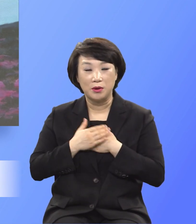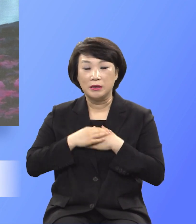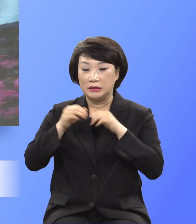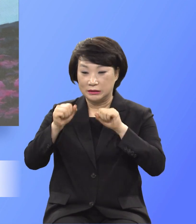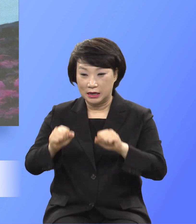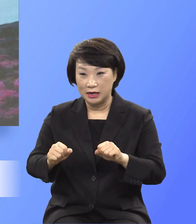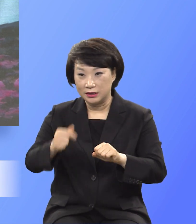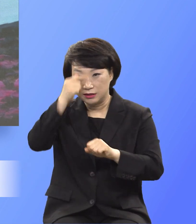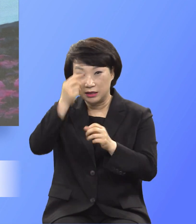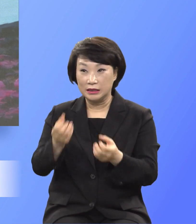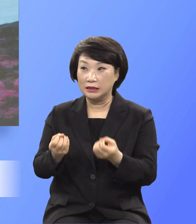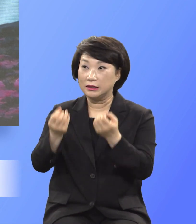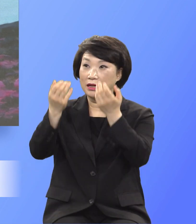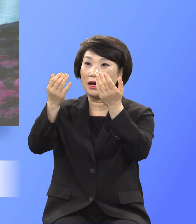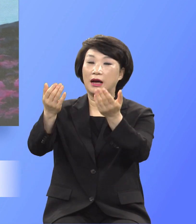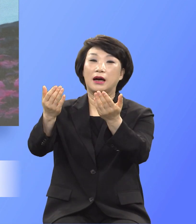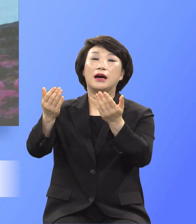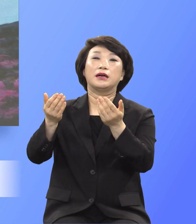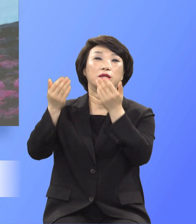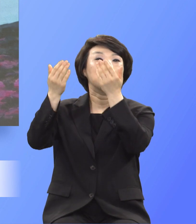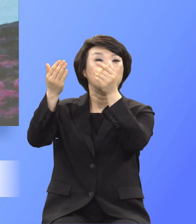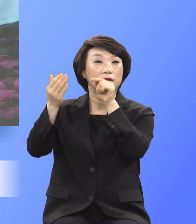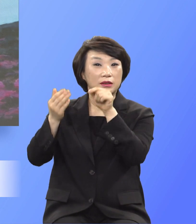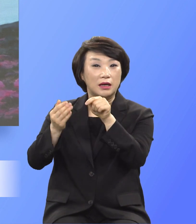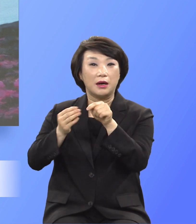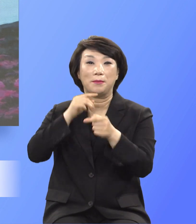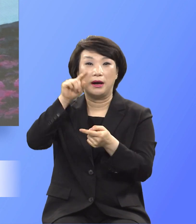제사로 드리는 것이 마땅한데